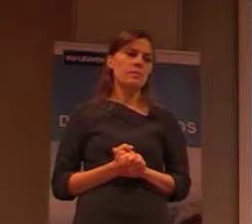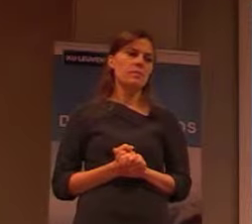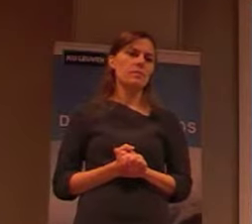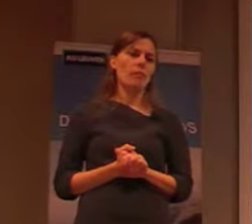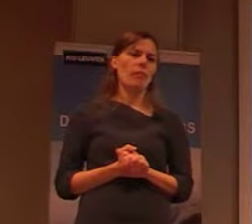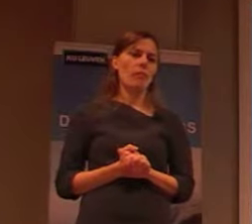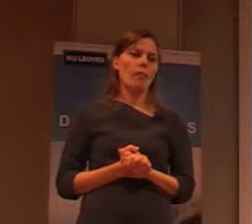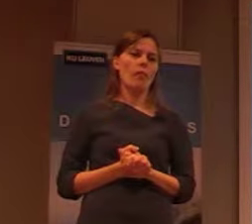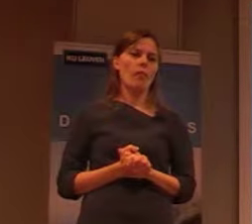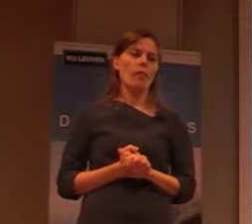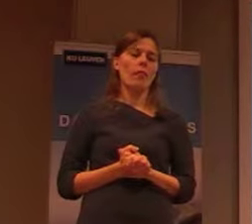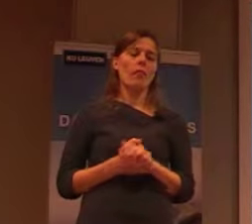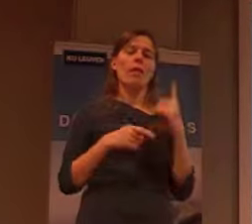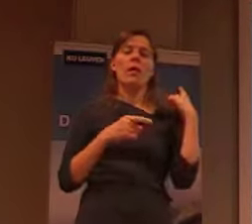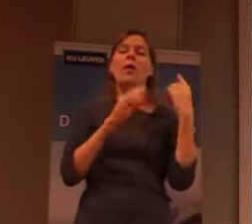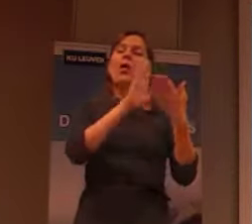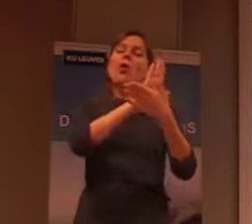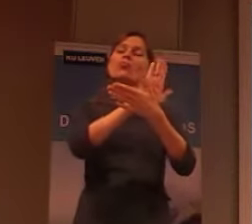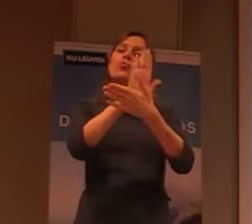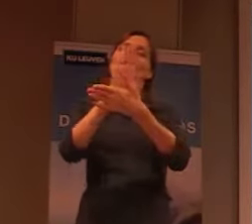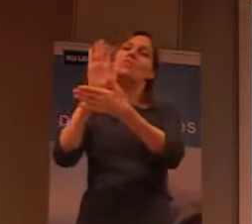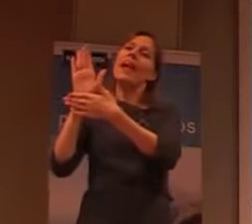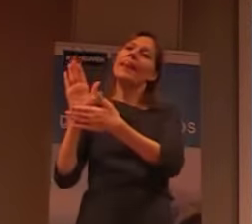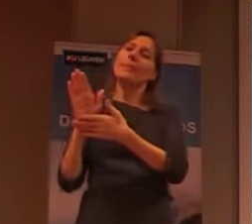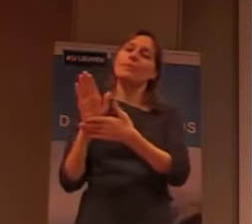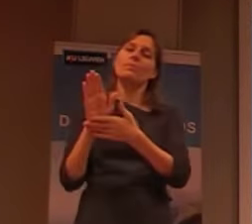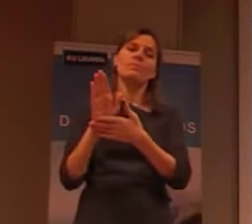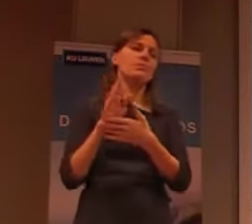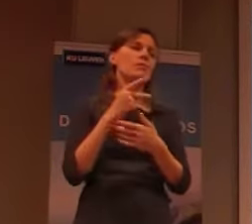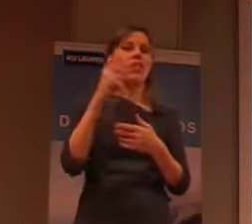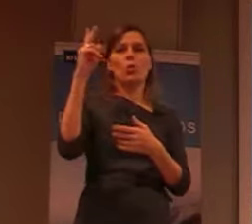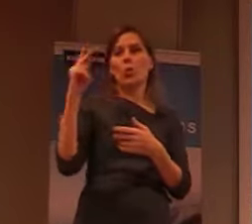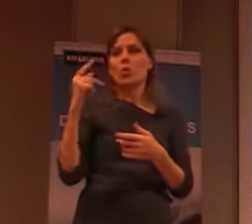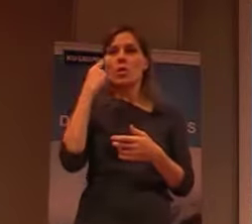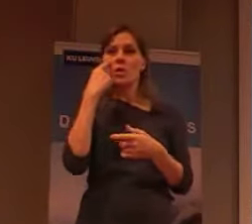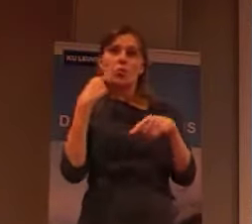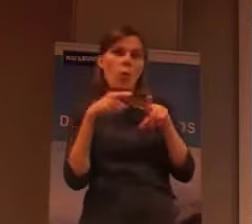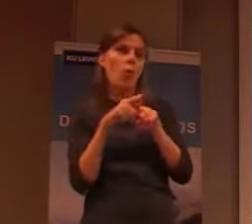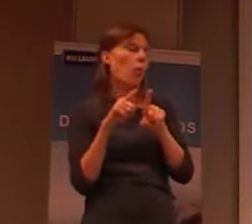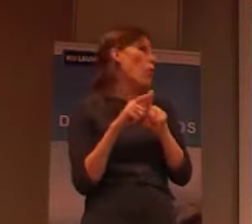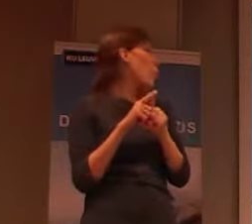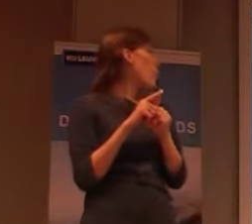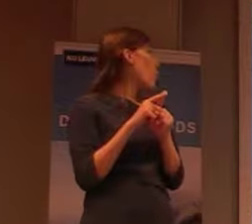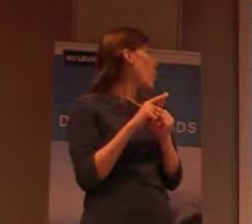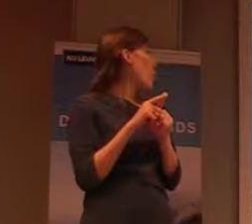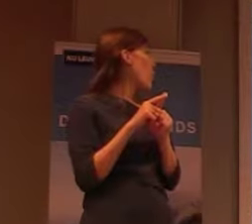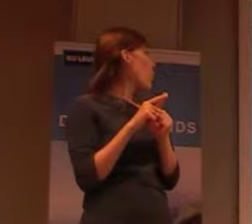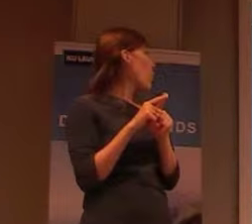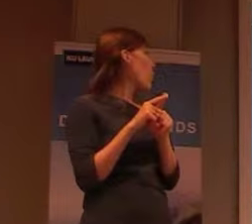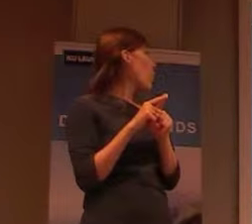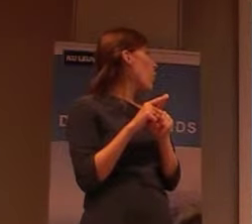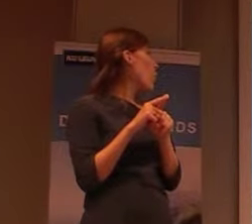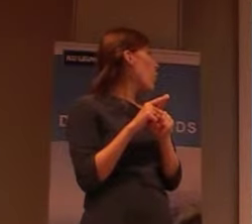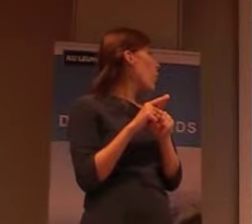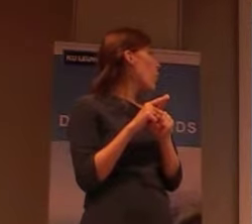De tentoonstellingen daar waren eigenlijk goed uitgelegd. Bijvoorbeeld hier zie je een foto die we gebouwd hebben. Ontlend de